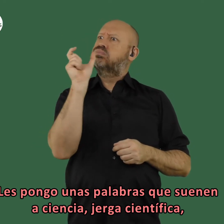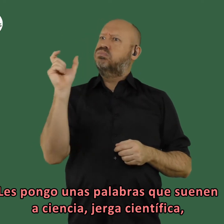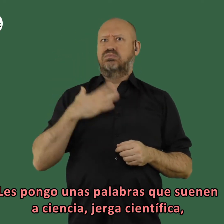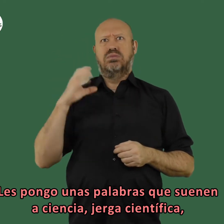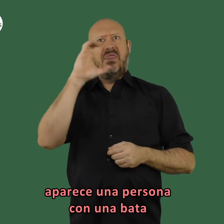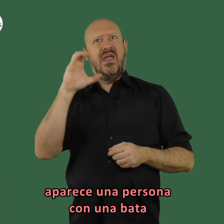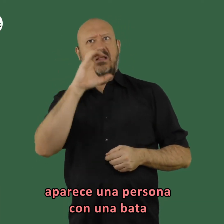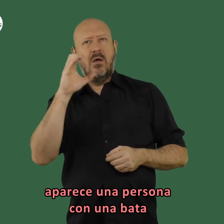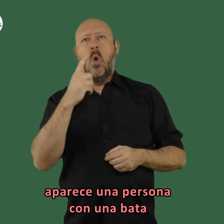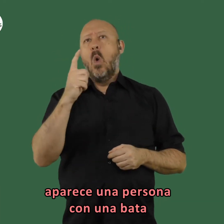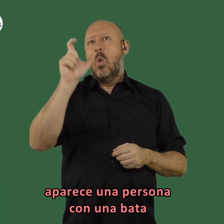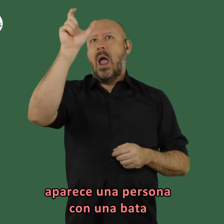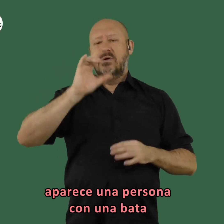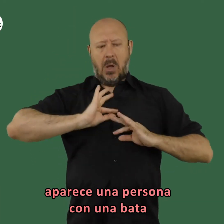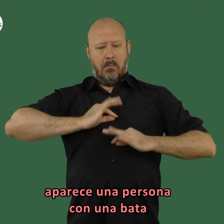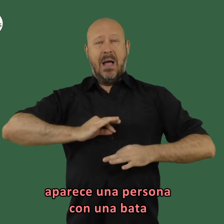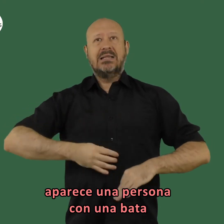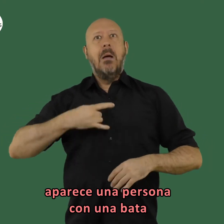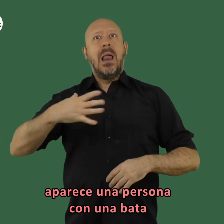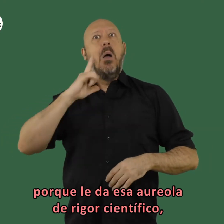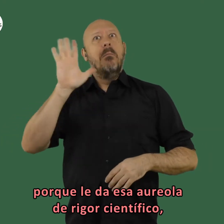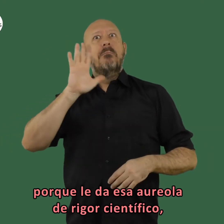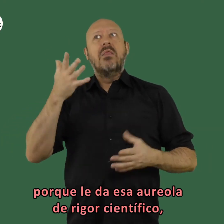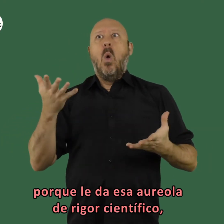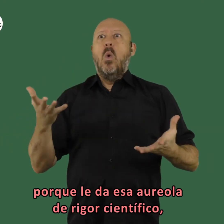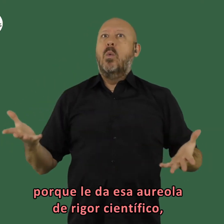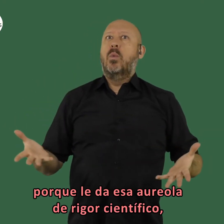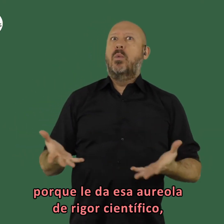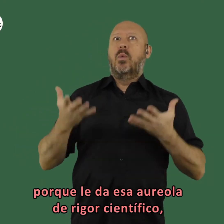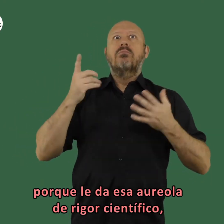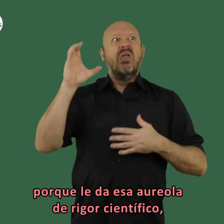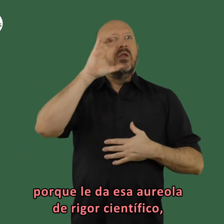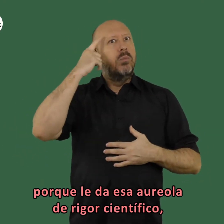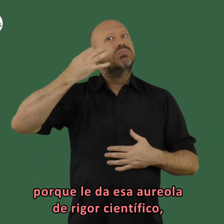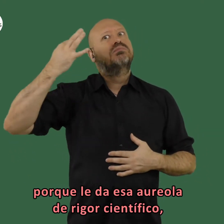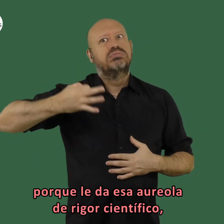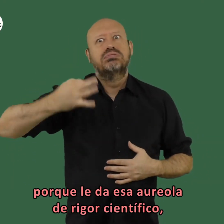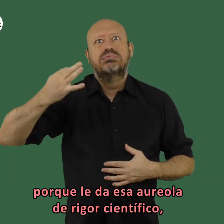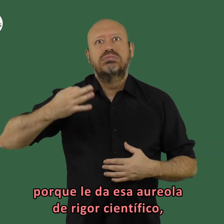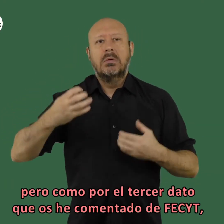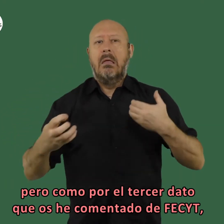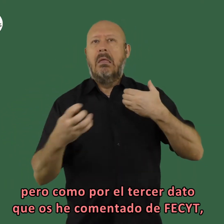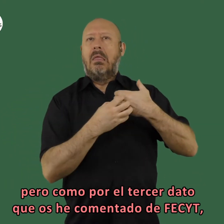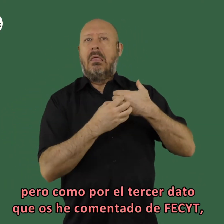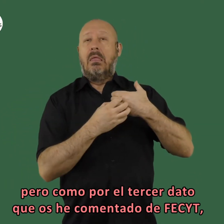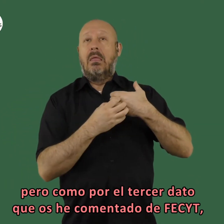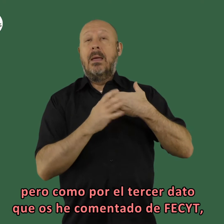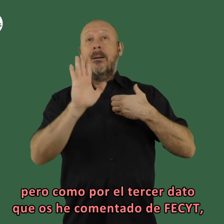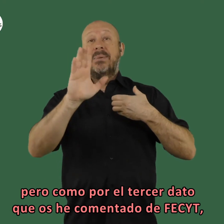jerga científica aparece una persona con una bata porque le da esa aureola de rigor científico